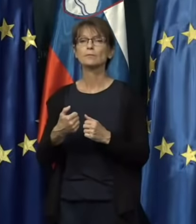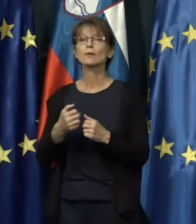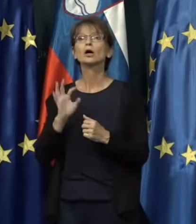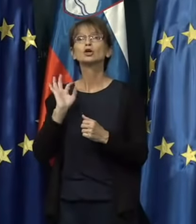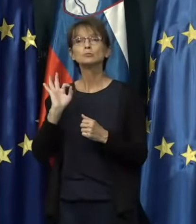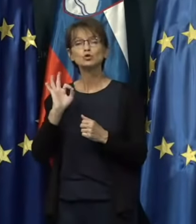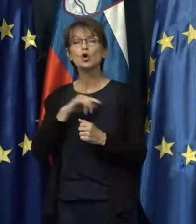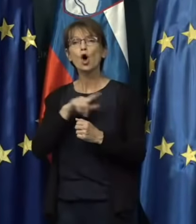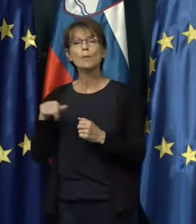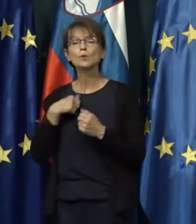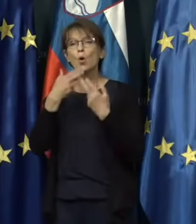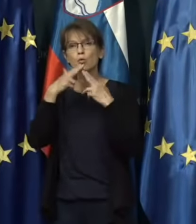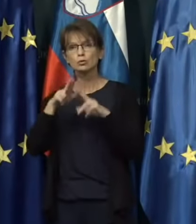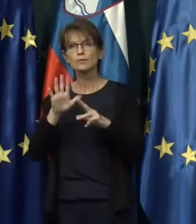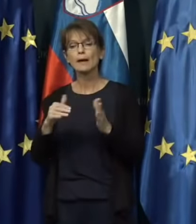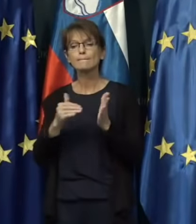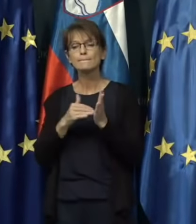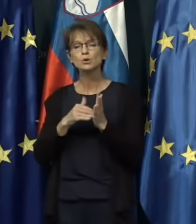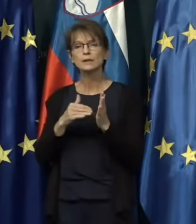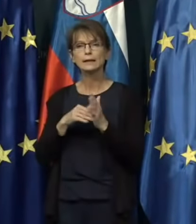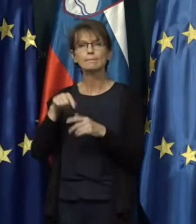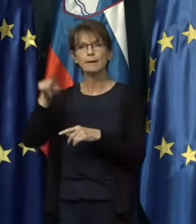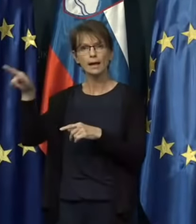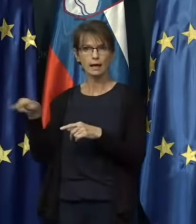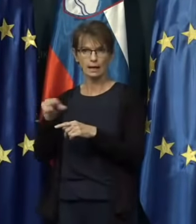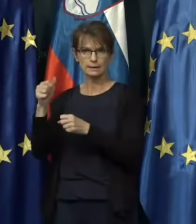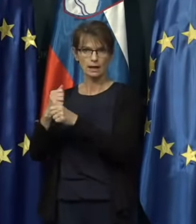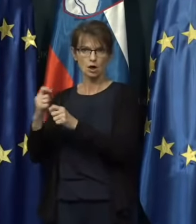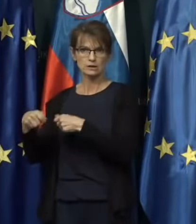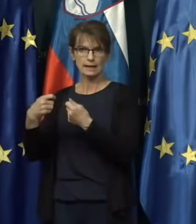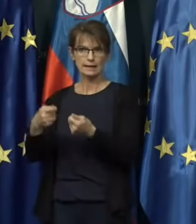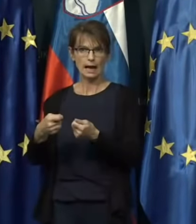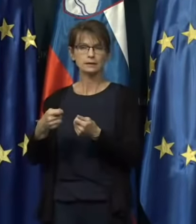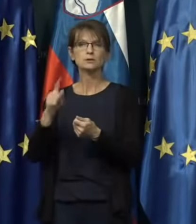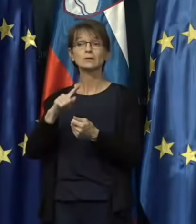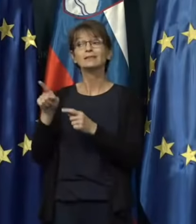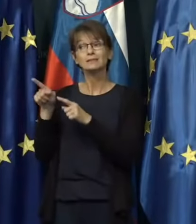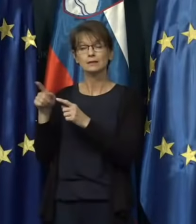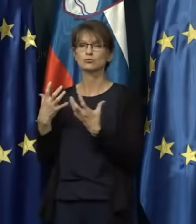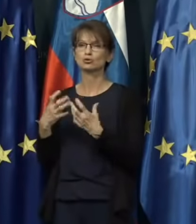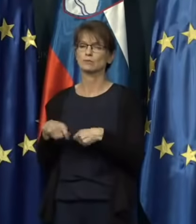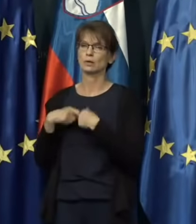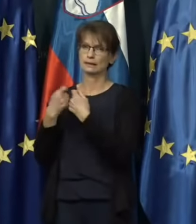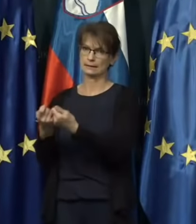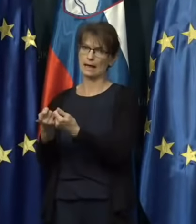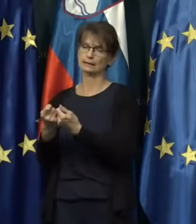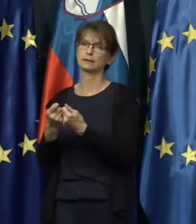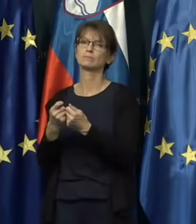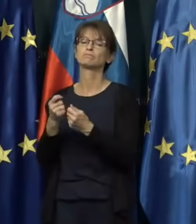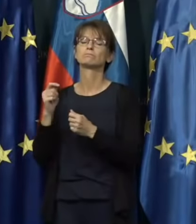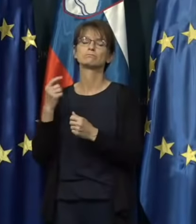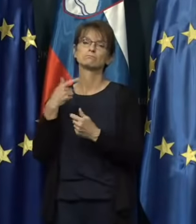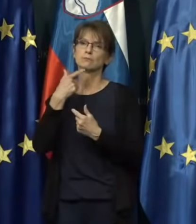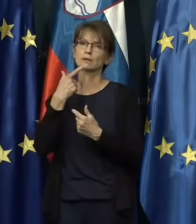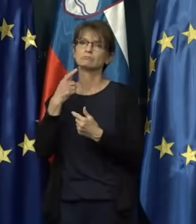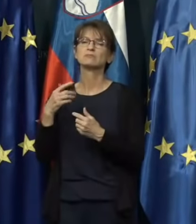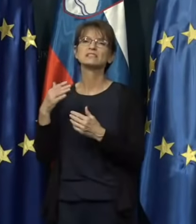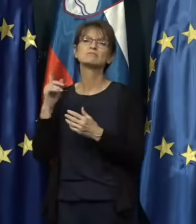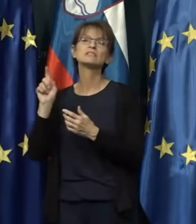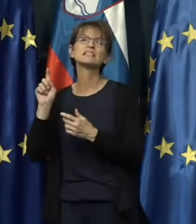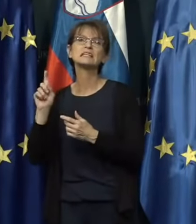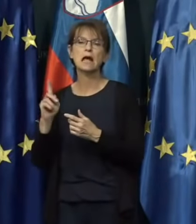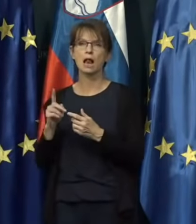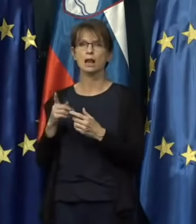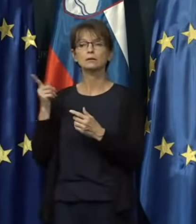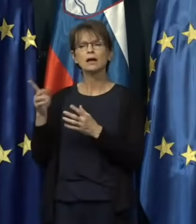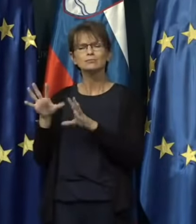dobro odgovorili na potrebe delodajalcev in predvsem želimo dati njim signal, da naj ohranijo